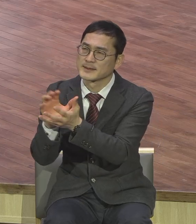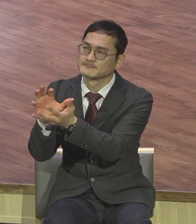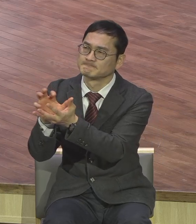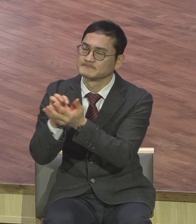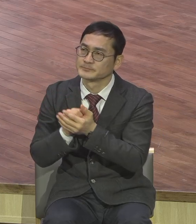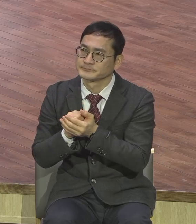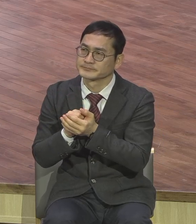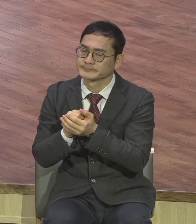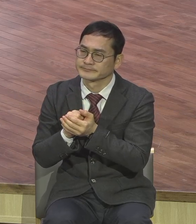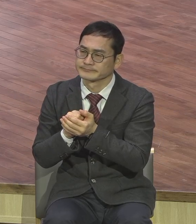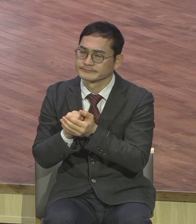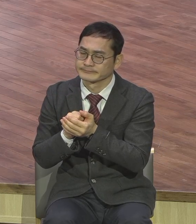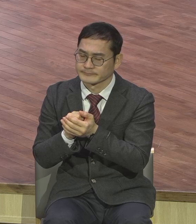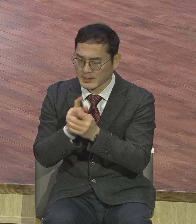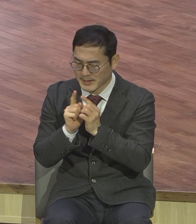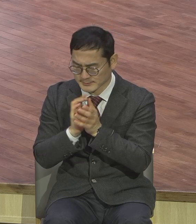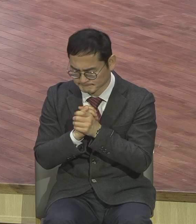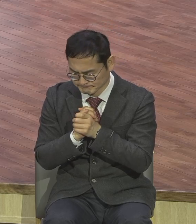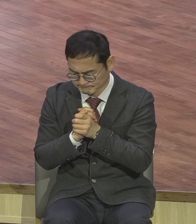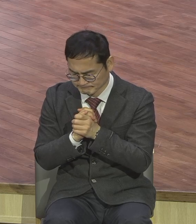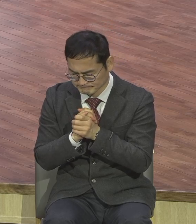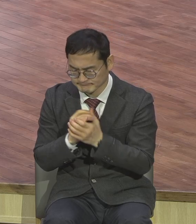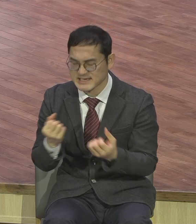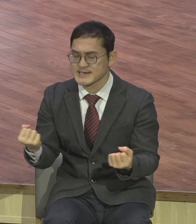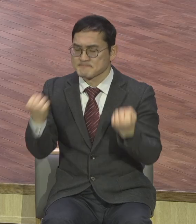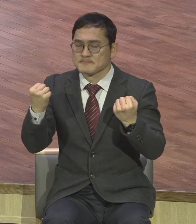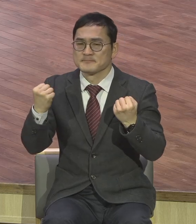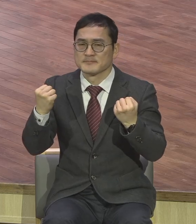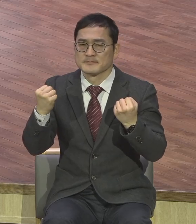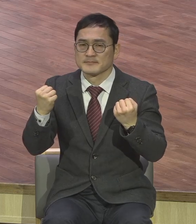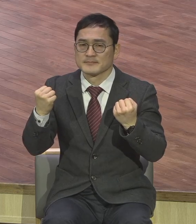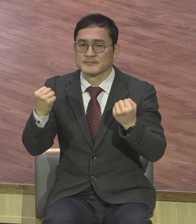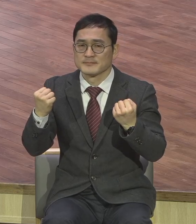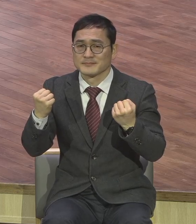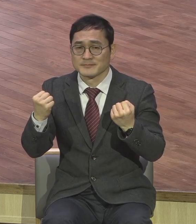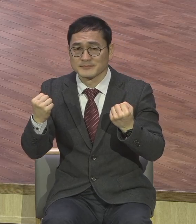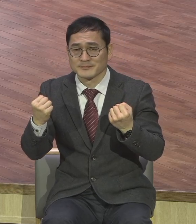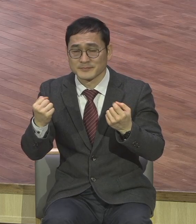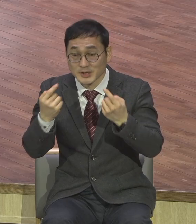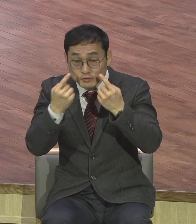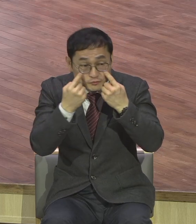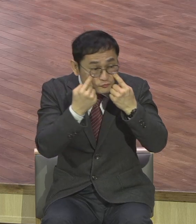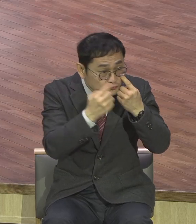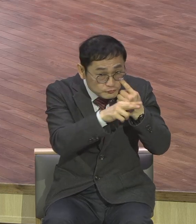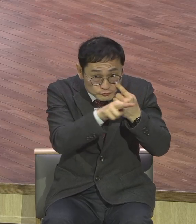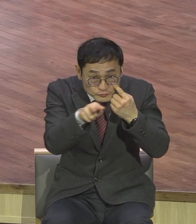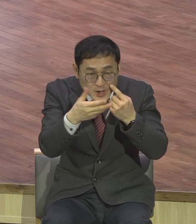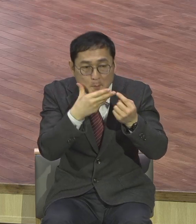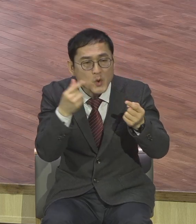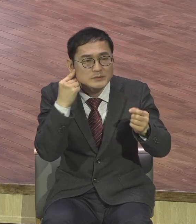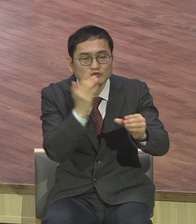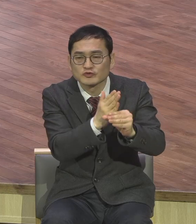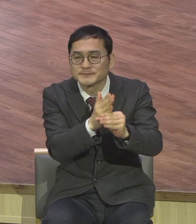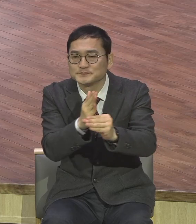능력을 그렇게 충만해지면 모든 것이 다 보험의 눈으로 보여요 사랑스러워 매력이 있어